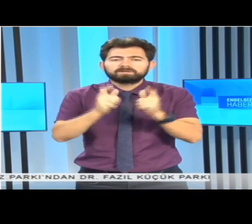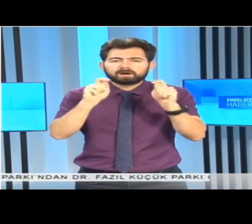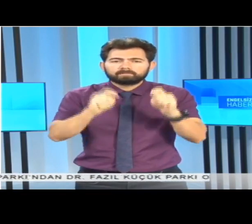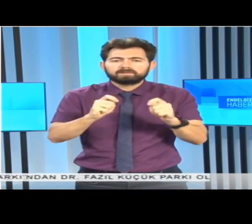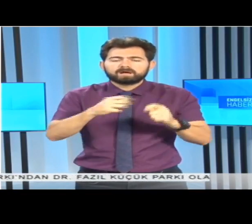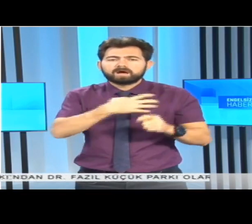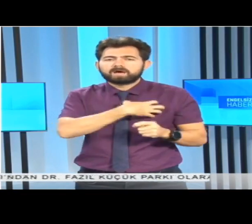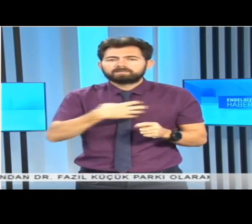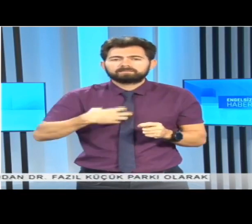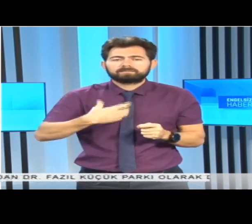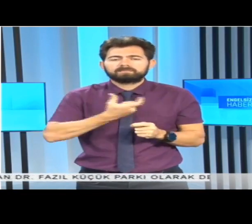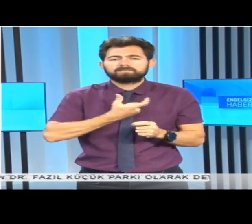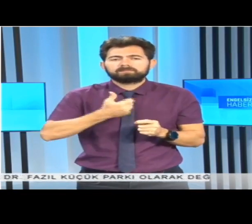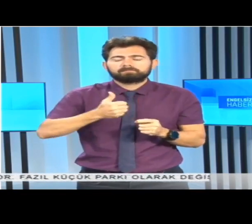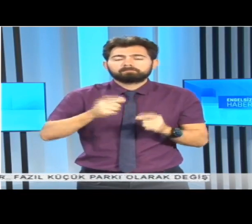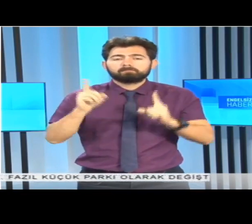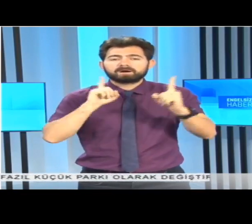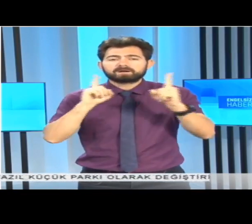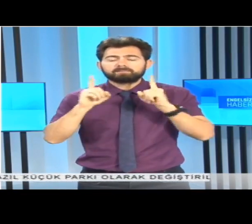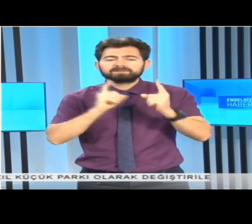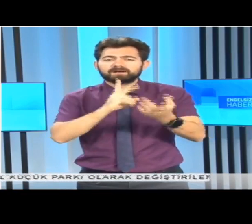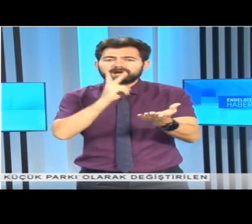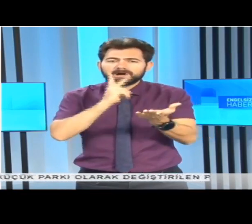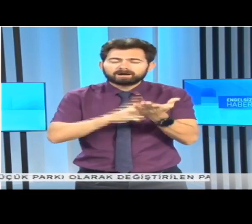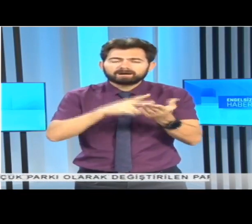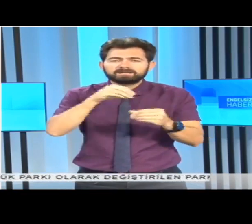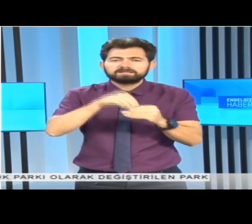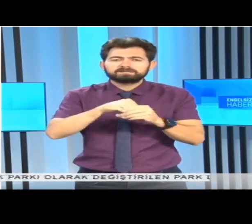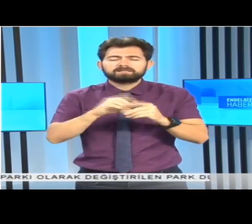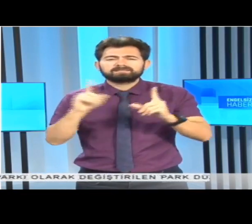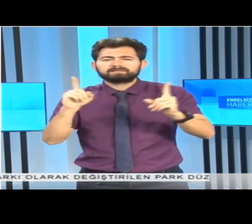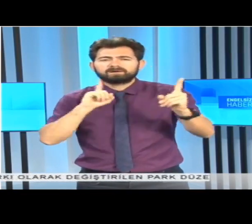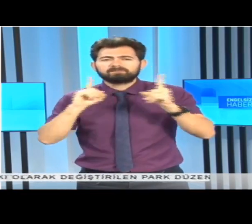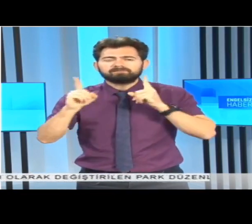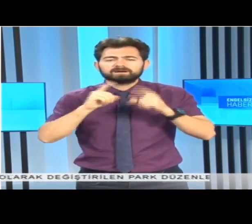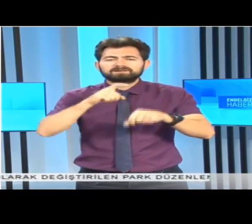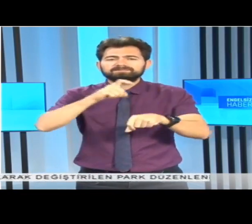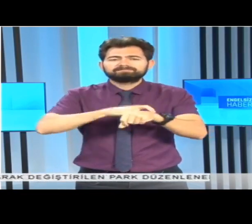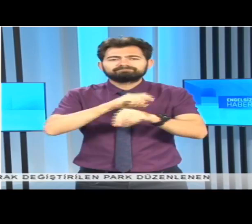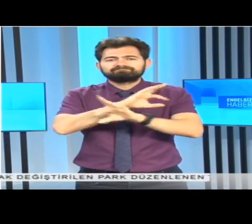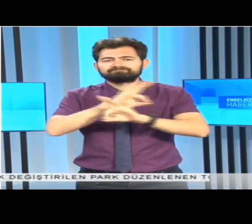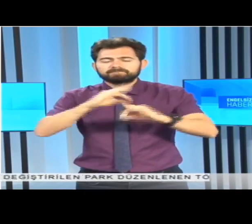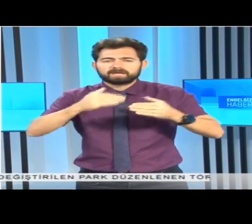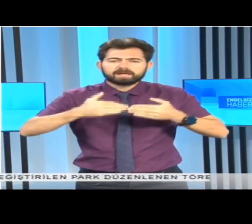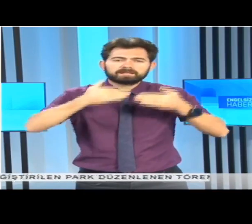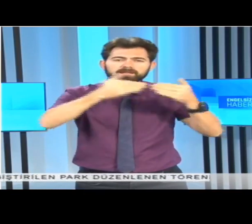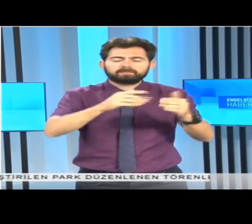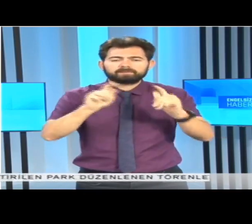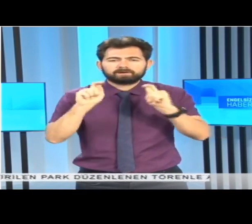Mahkemesi karar için davayı süresiz erteledi.